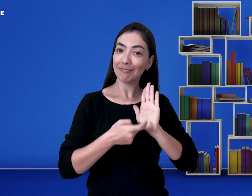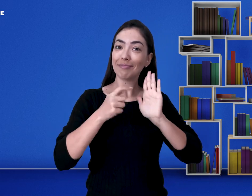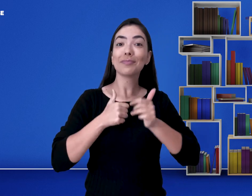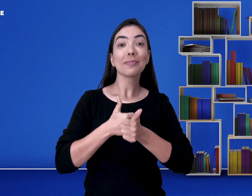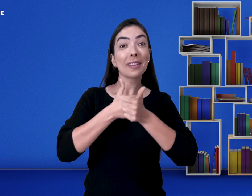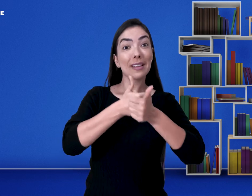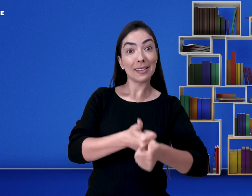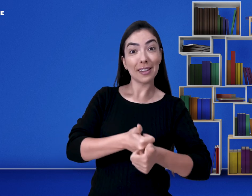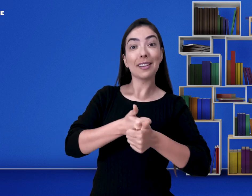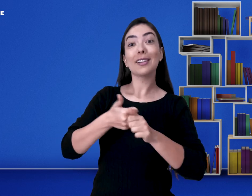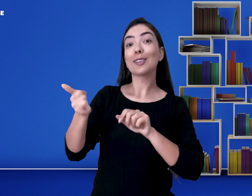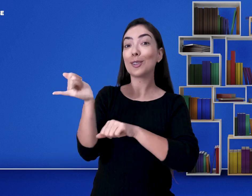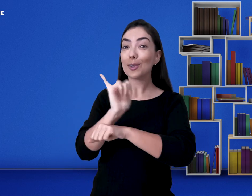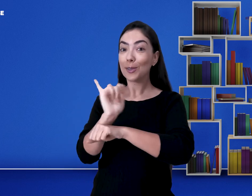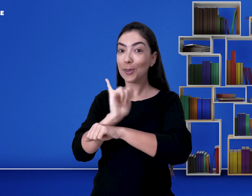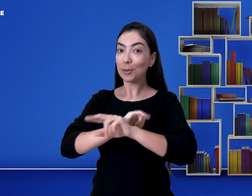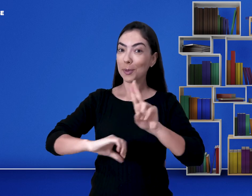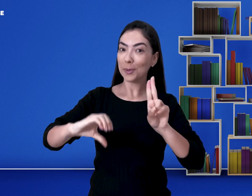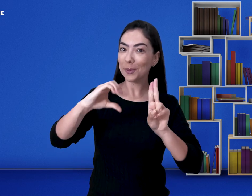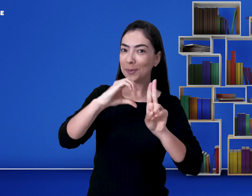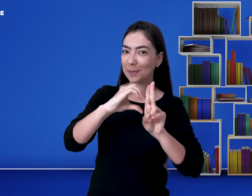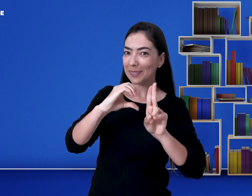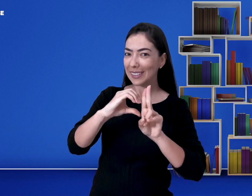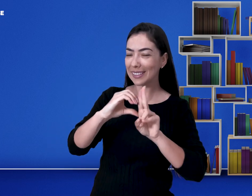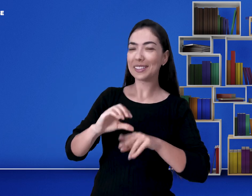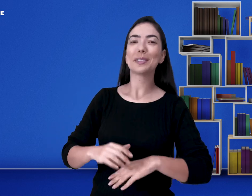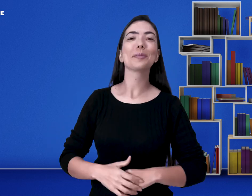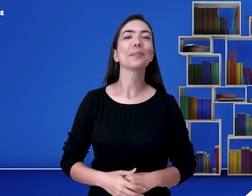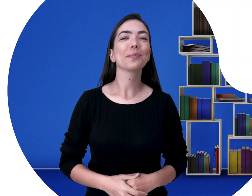inscreverem aqui no canal da Unintes e a curtirem esse vídeo.